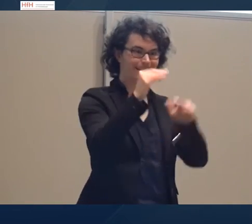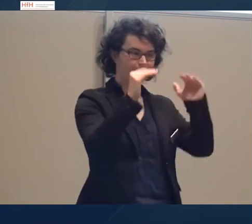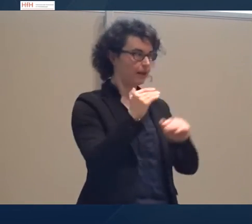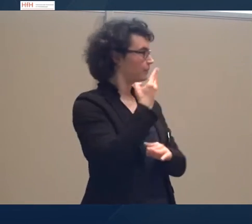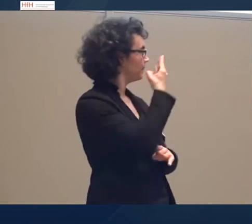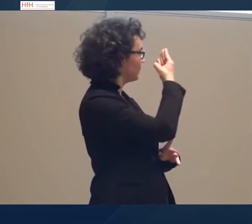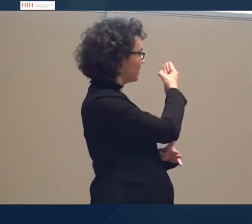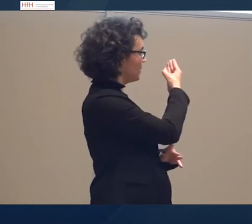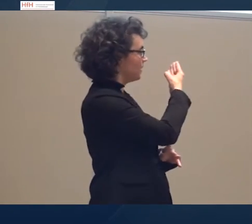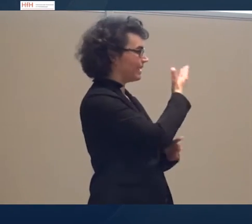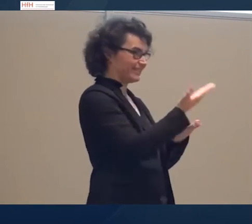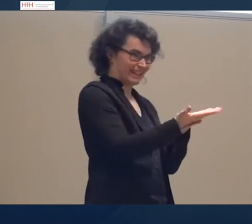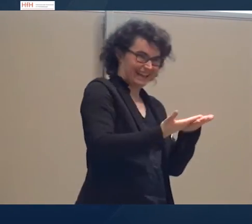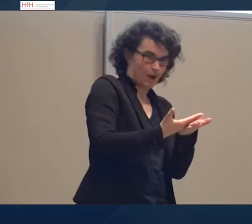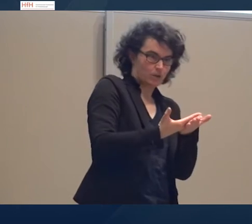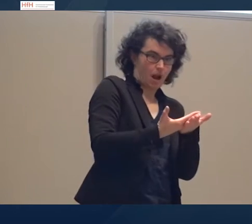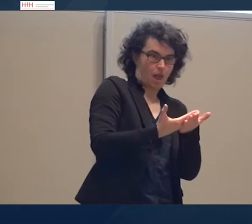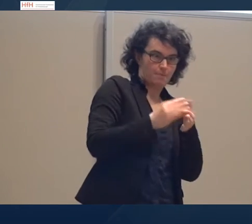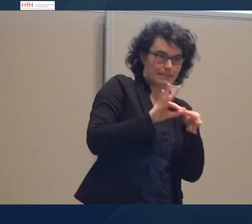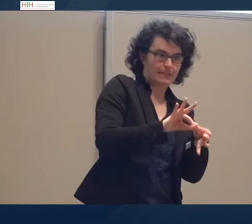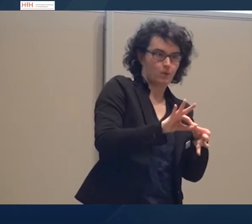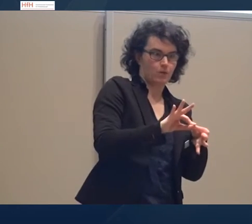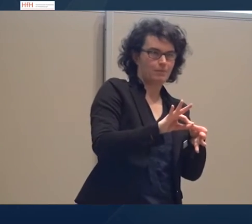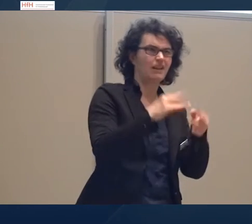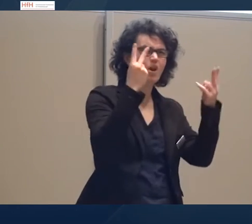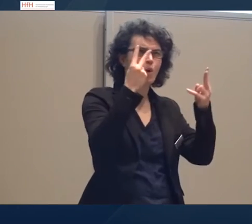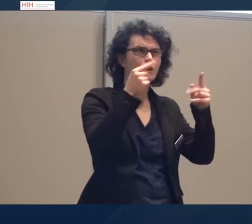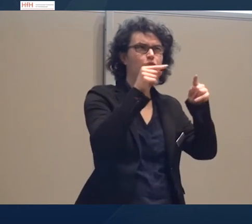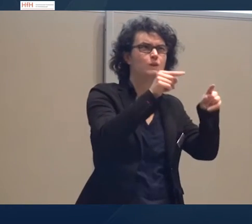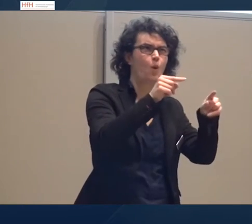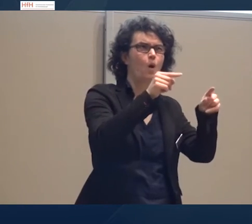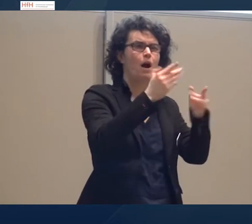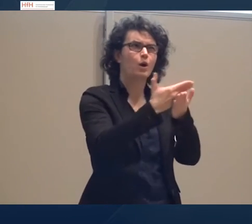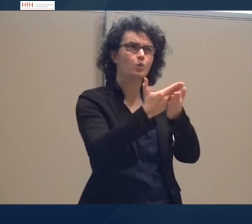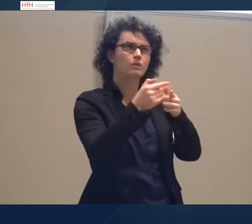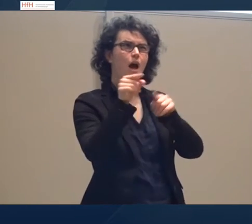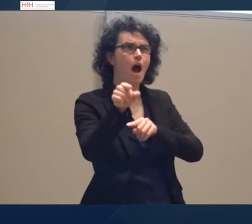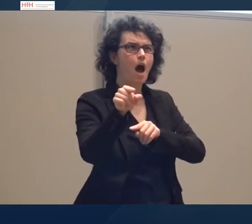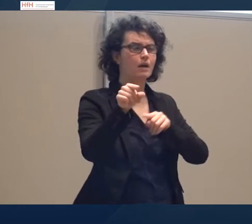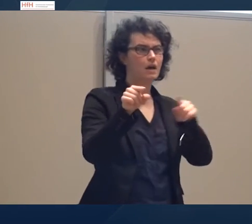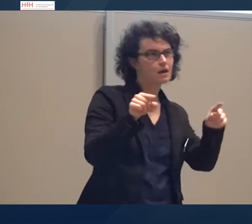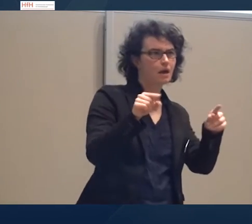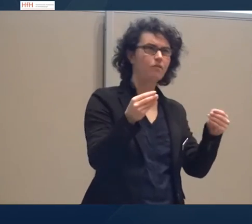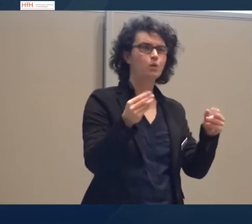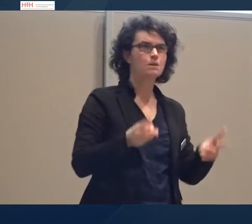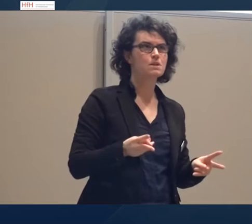wir verknüpfen. Logik, Gründe suchen, in dem was passiert. Warum ist das jetzt passiert? Aha, wir sehen.